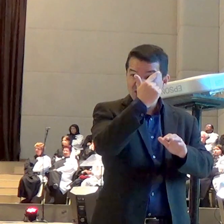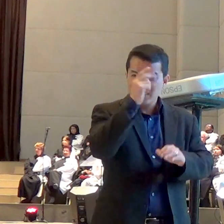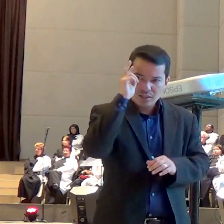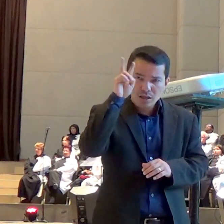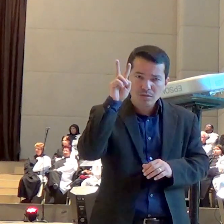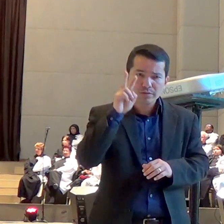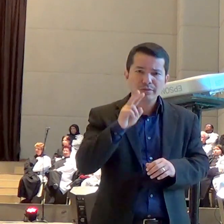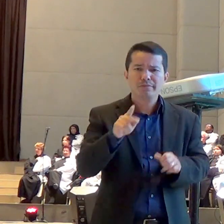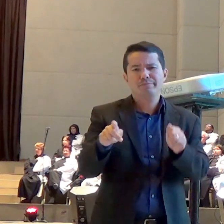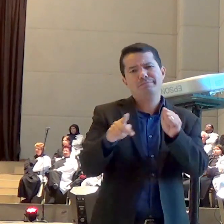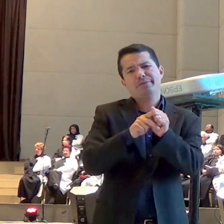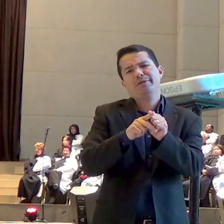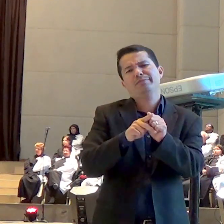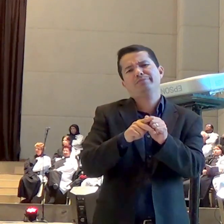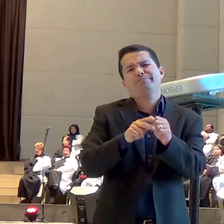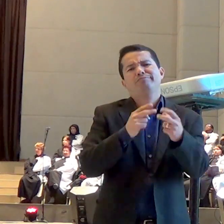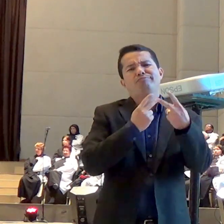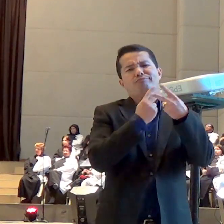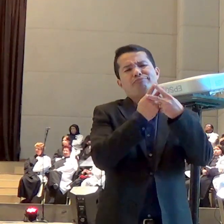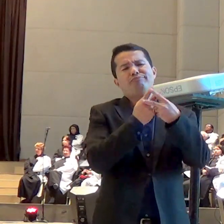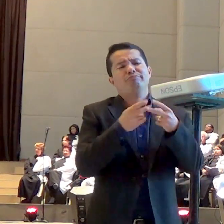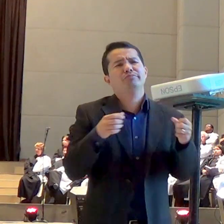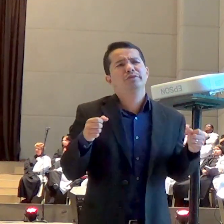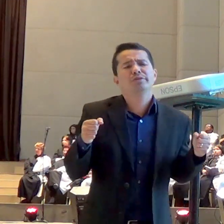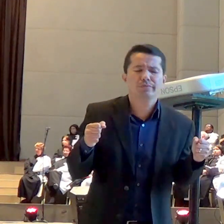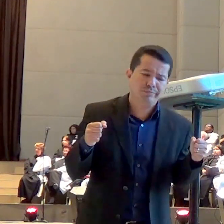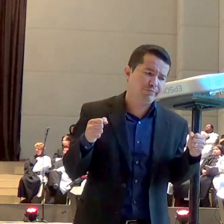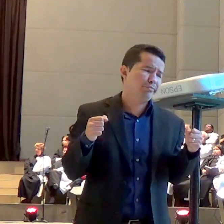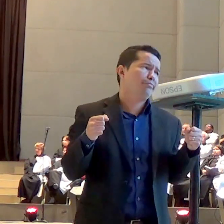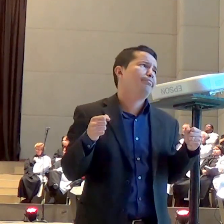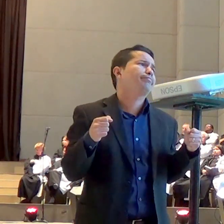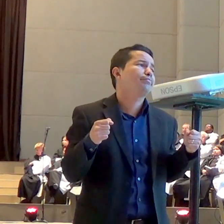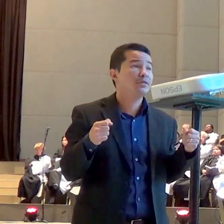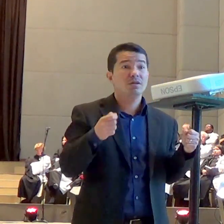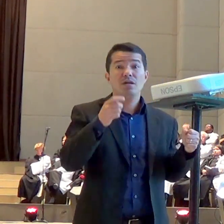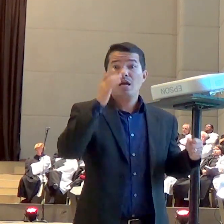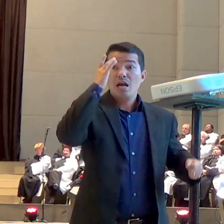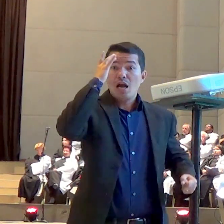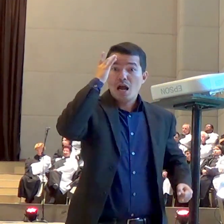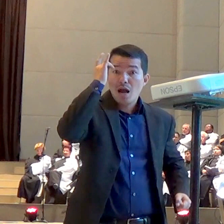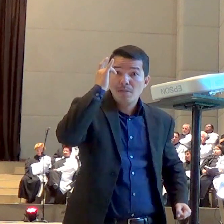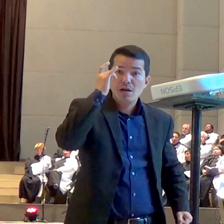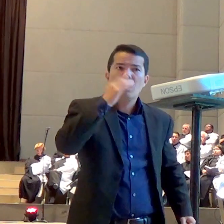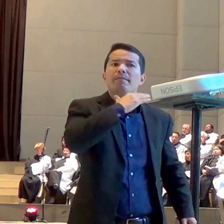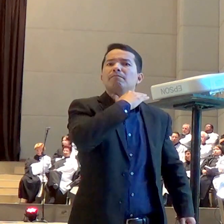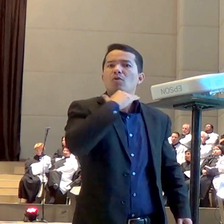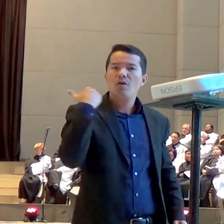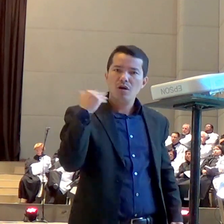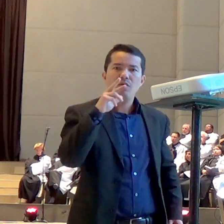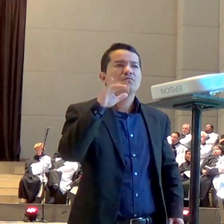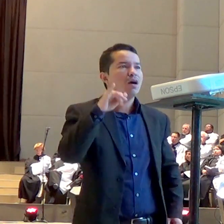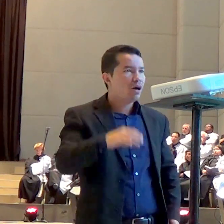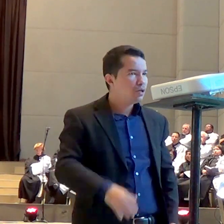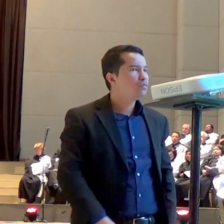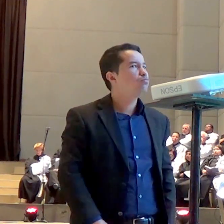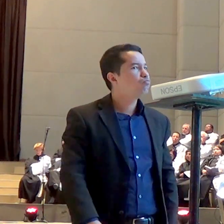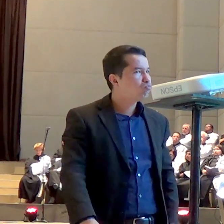preso na cadeia e ele vai ser morto no dia seguinte diz a bíblia e a igreja está